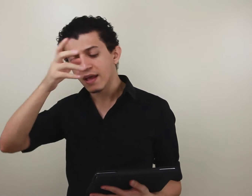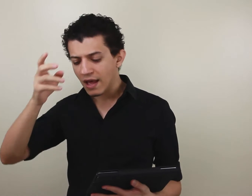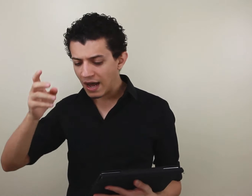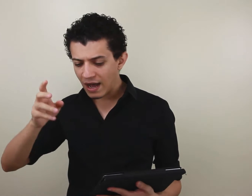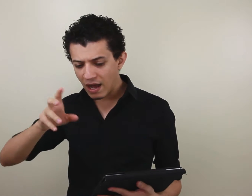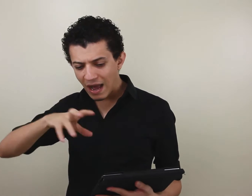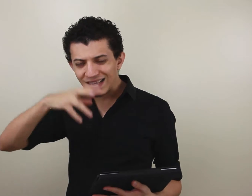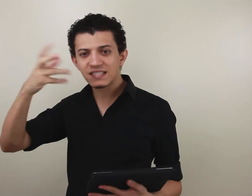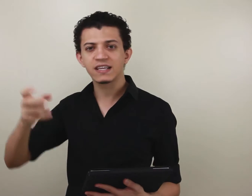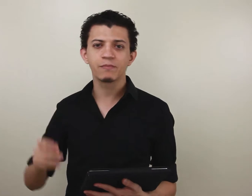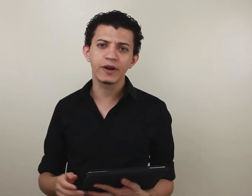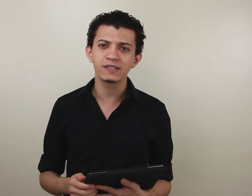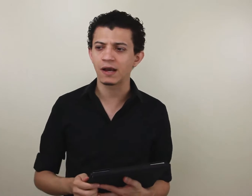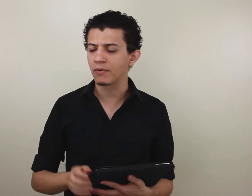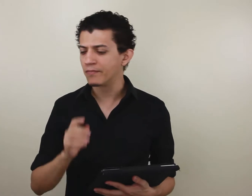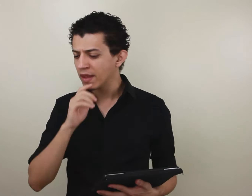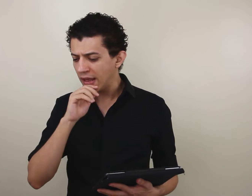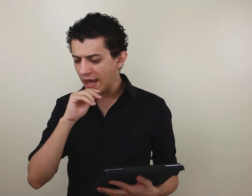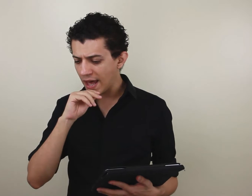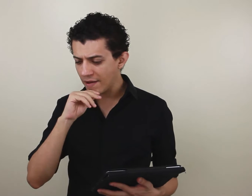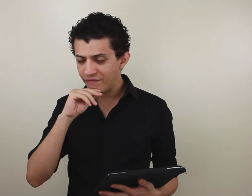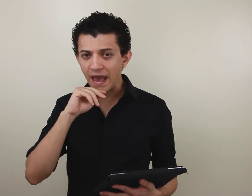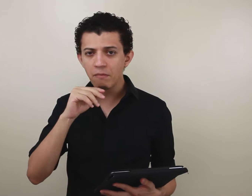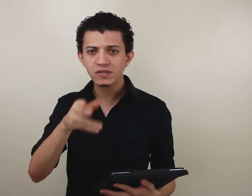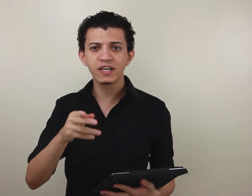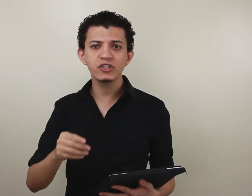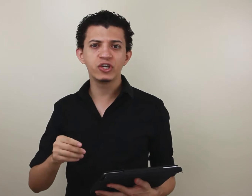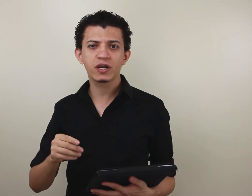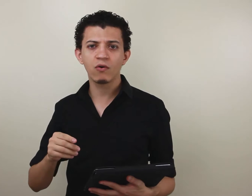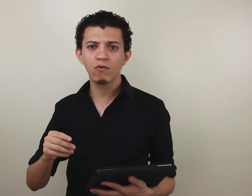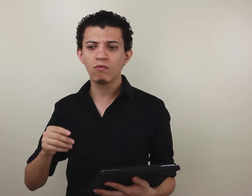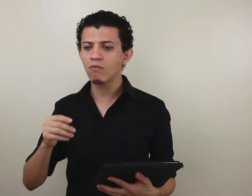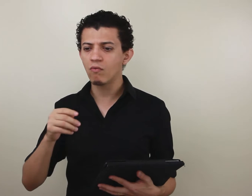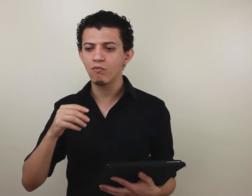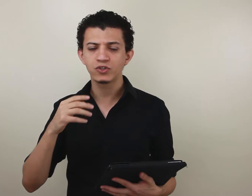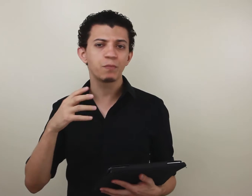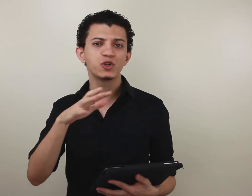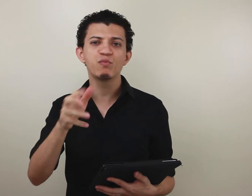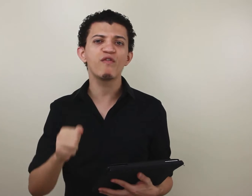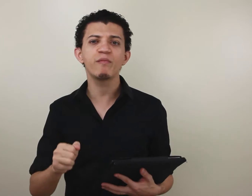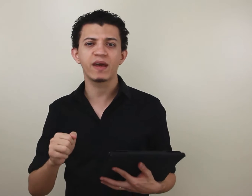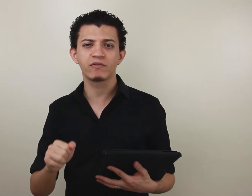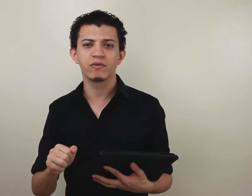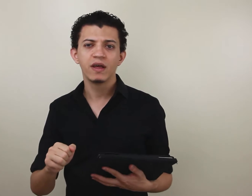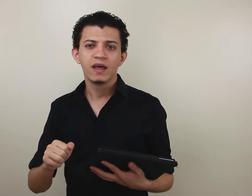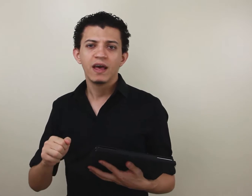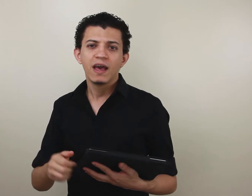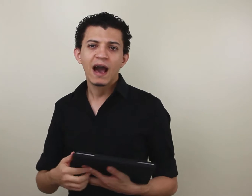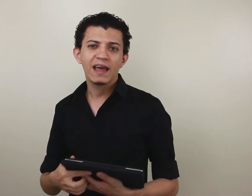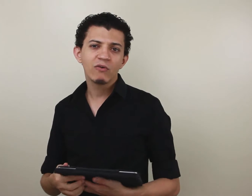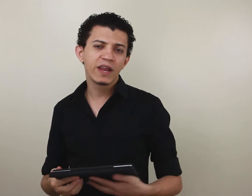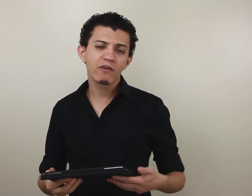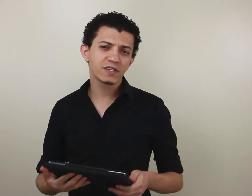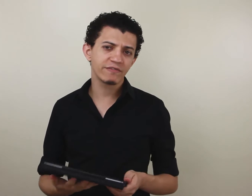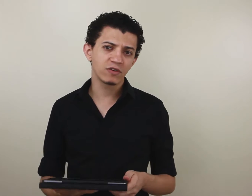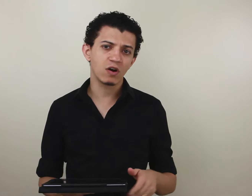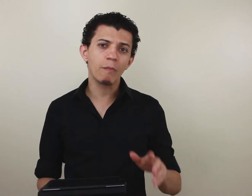a essência. Por exemplo, verbos que indicam um tipo de movimento. Aí, no grego, você vai usar uma